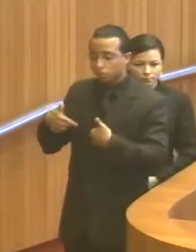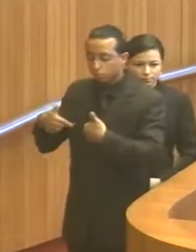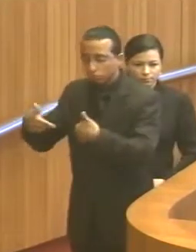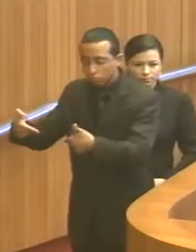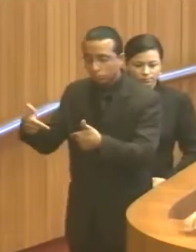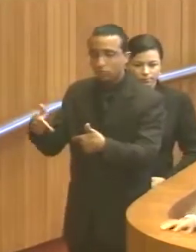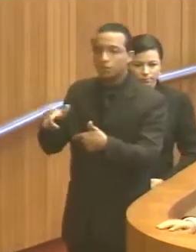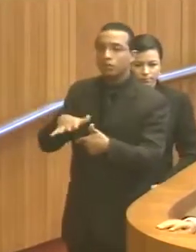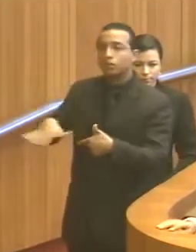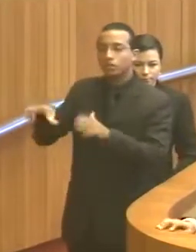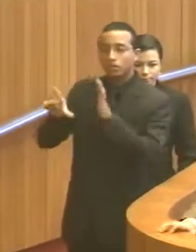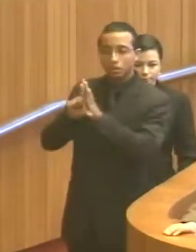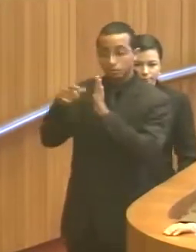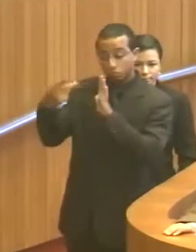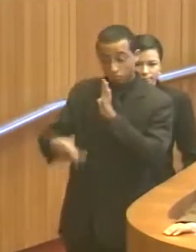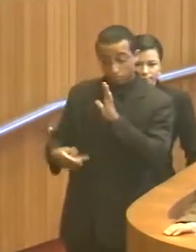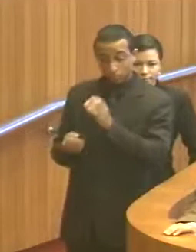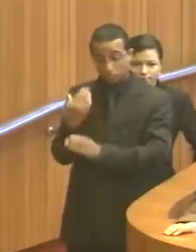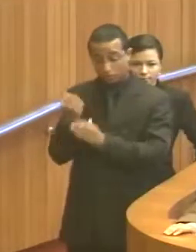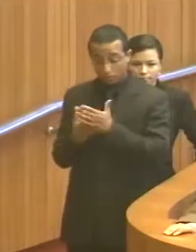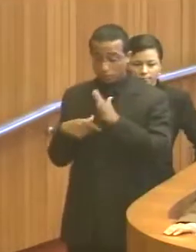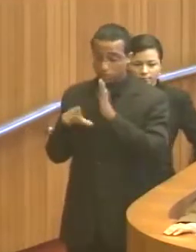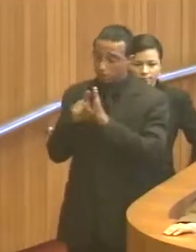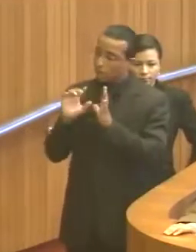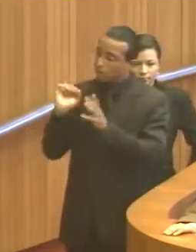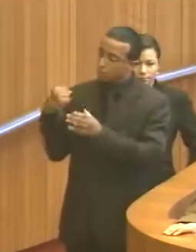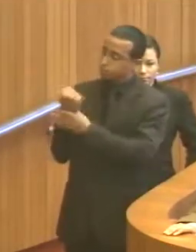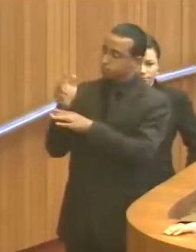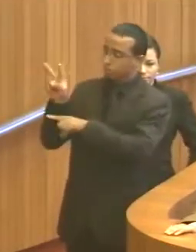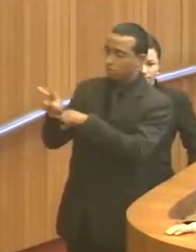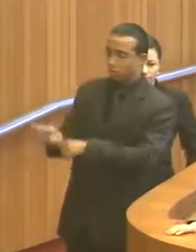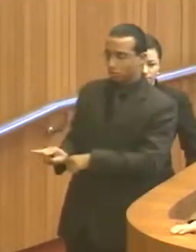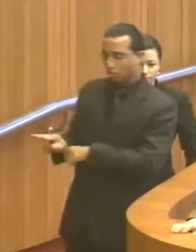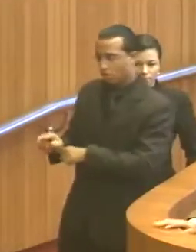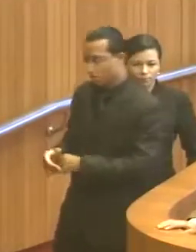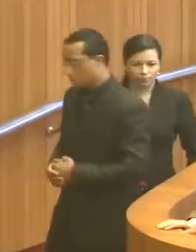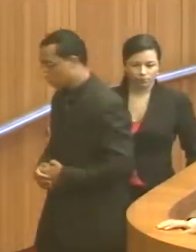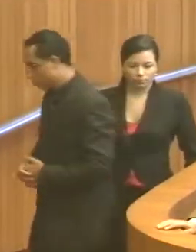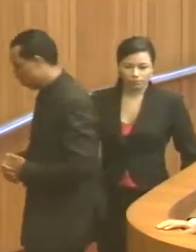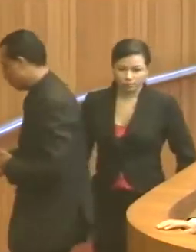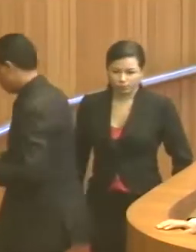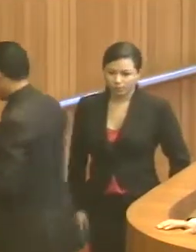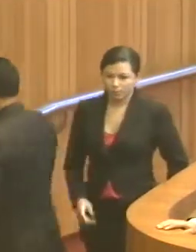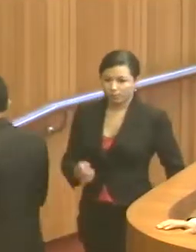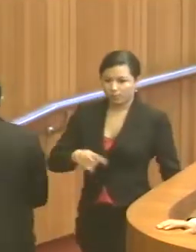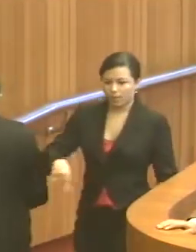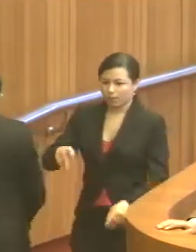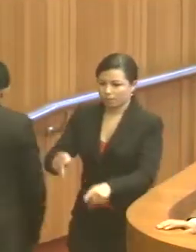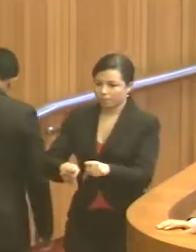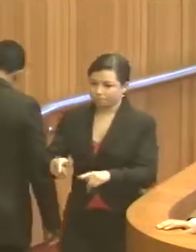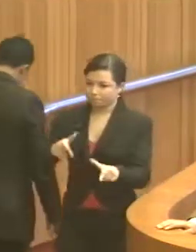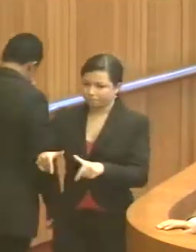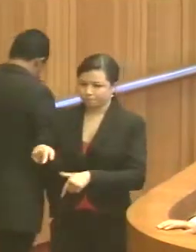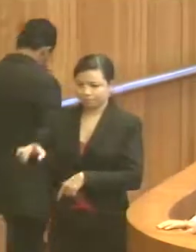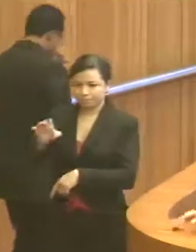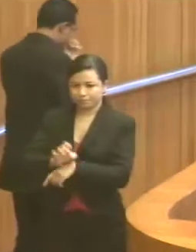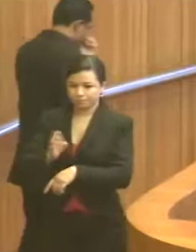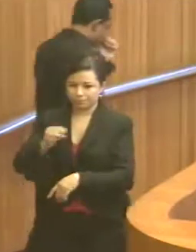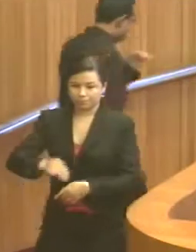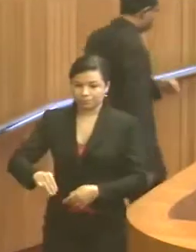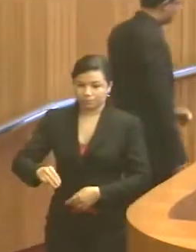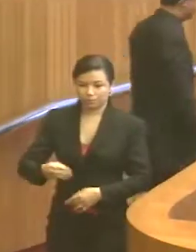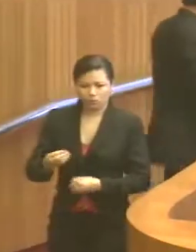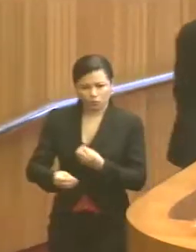ações, inclusive no campo legislativo, para dar mais proteção ao povo trabalhador no Estado do Maranhão.